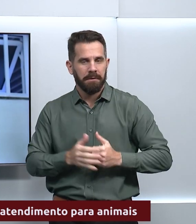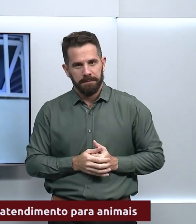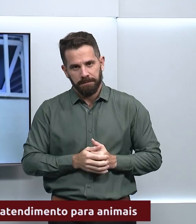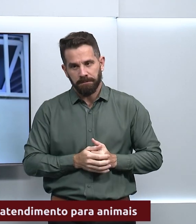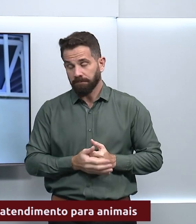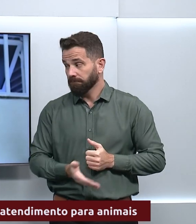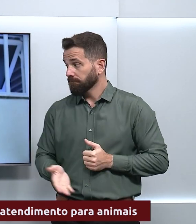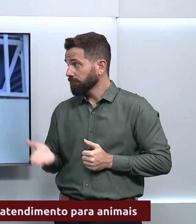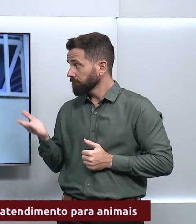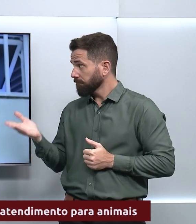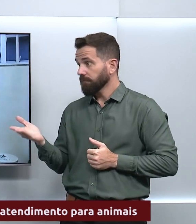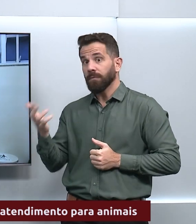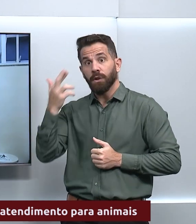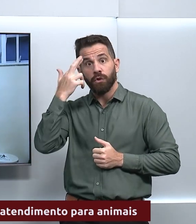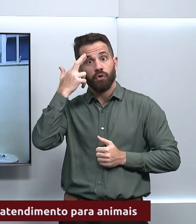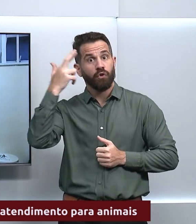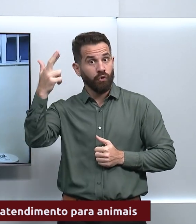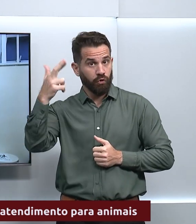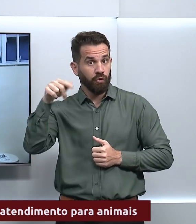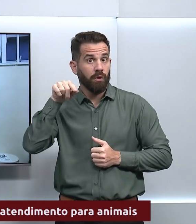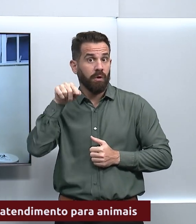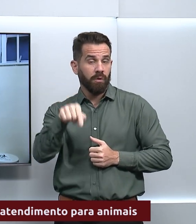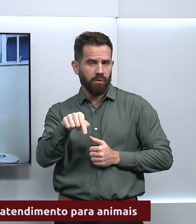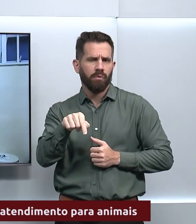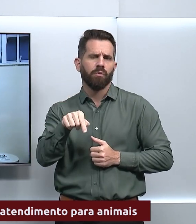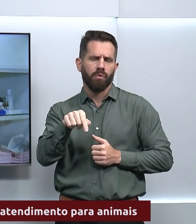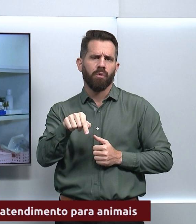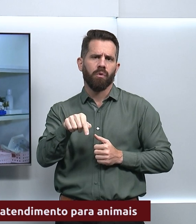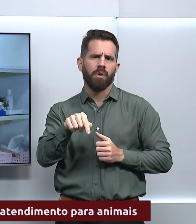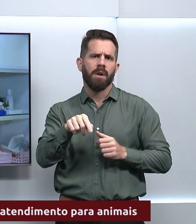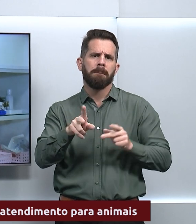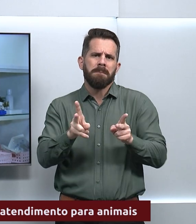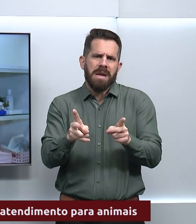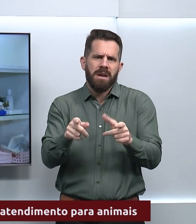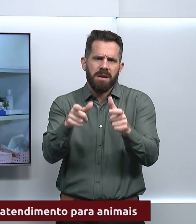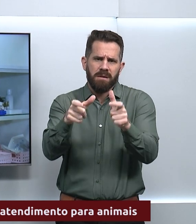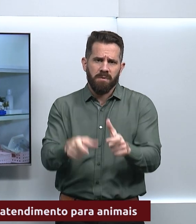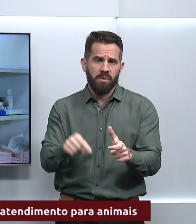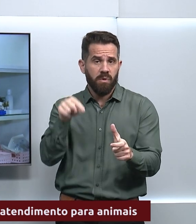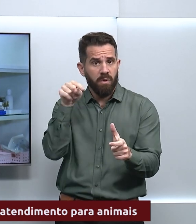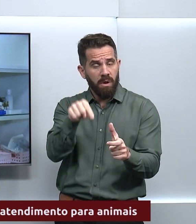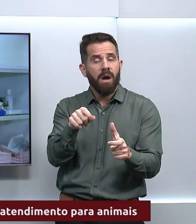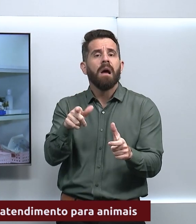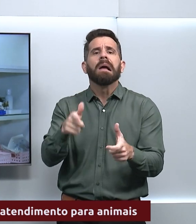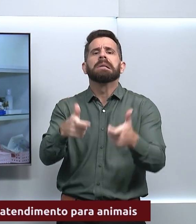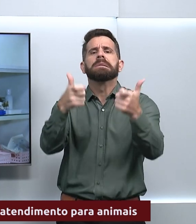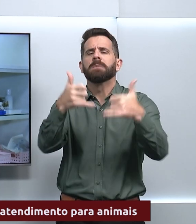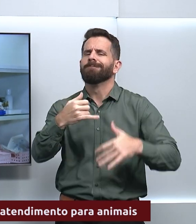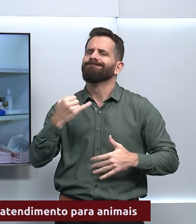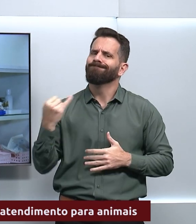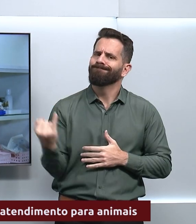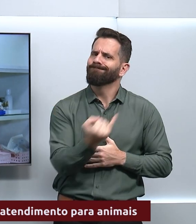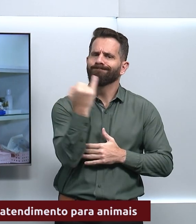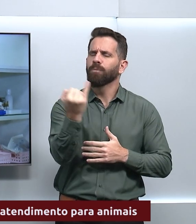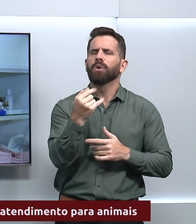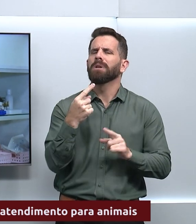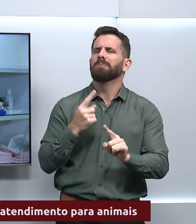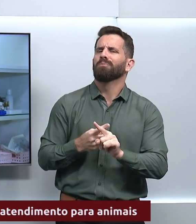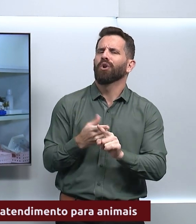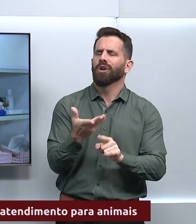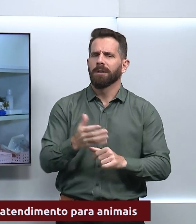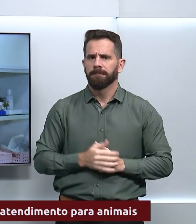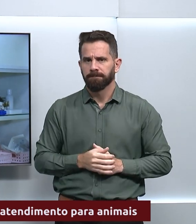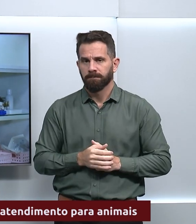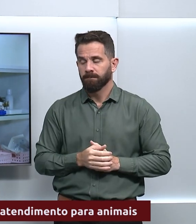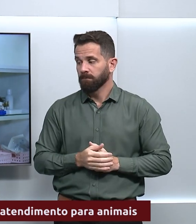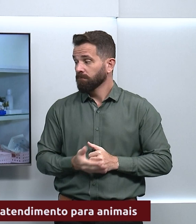do Hospital Veterinário da UFG, Rosângela de Oliveira, evidencia a importância dessa política pública. Esse tipo de